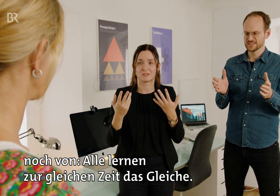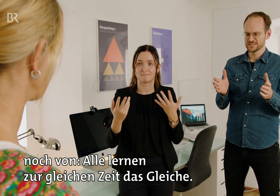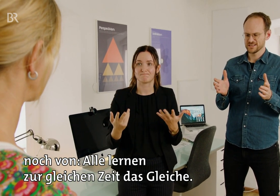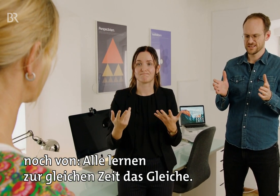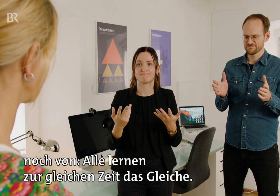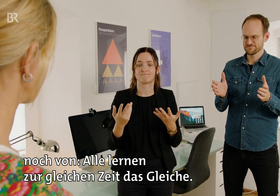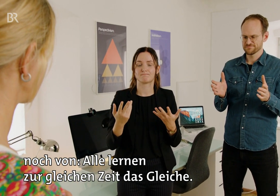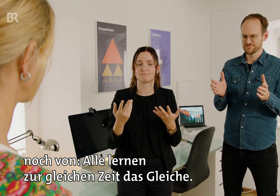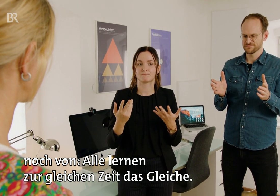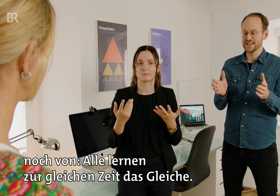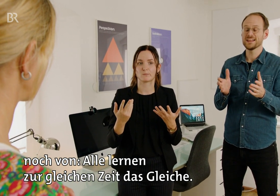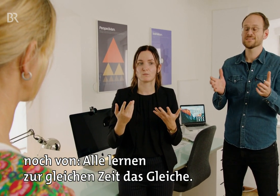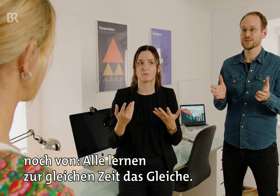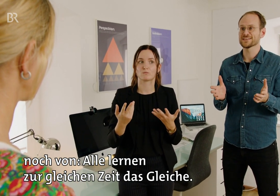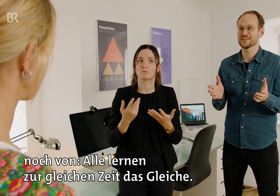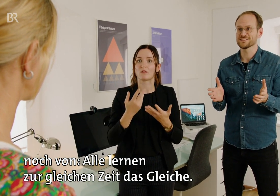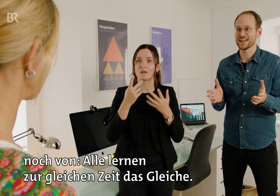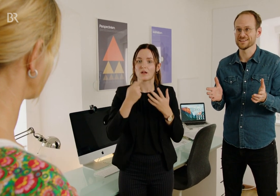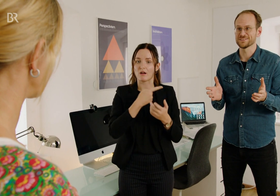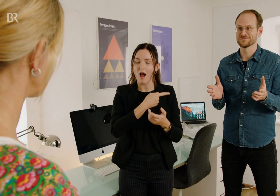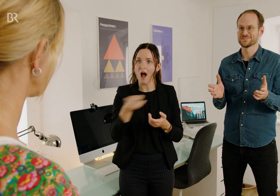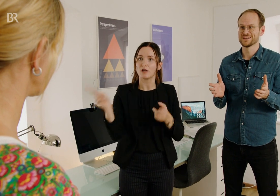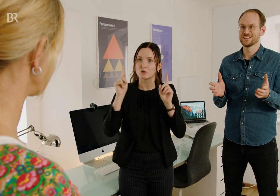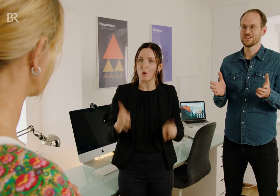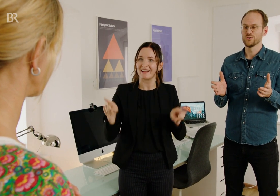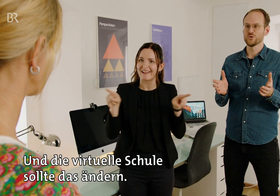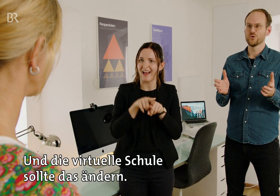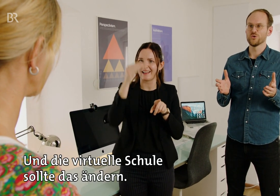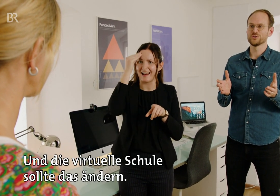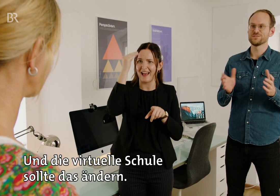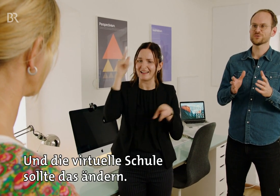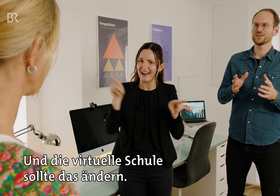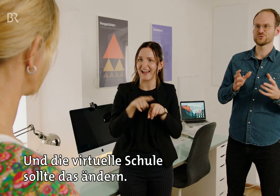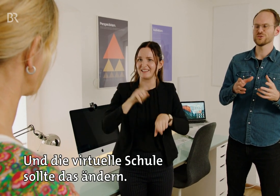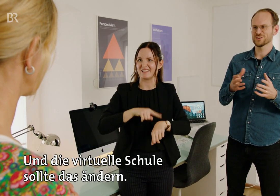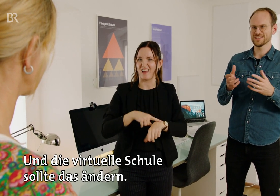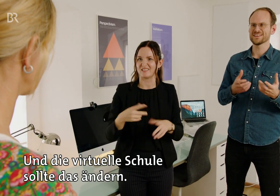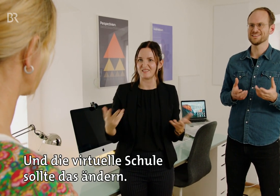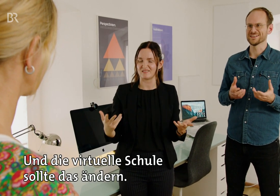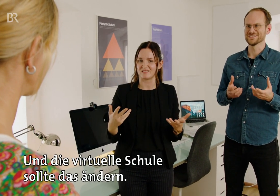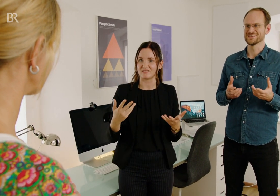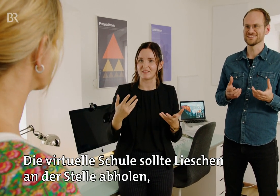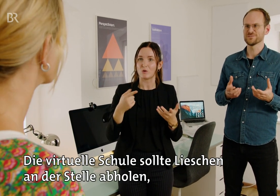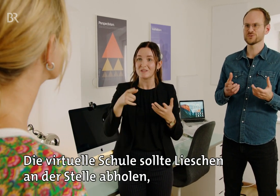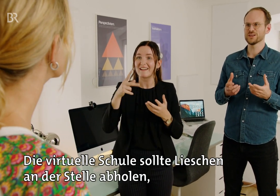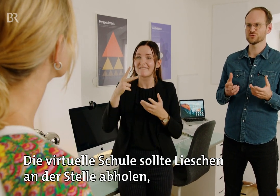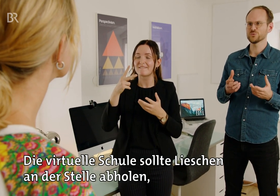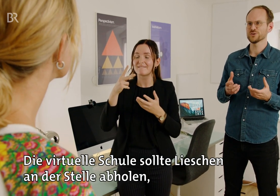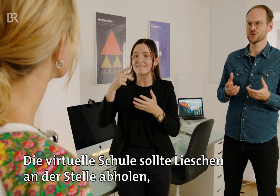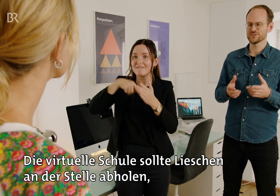alle lernen zur gleichen Zeit das Gleiche. Und die virtuelle Schule sollte das ändern. Die virtuelle Schule sollte